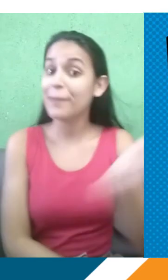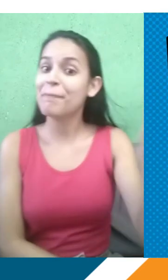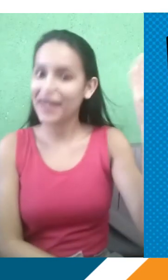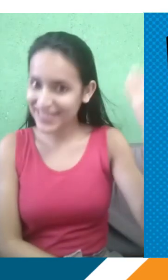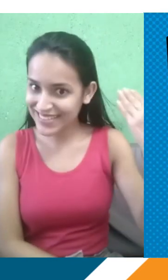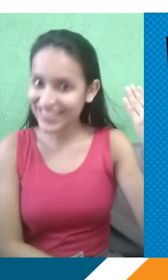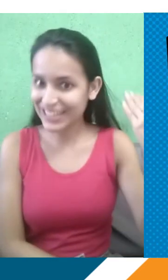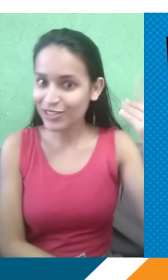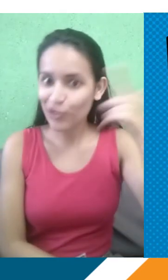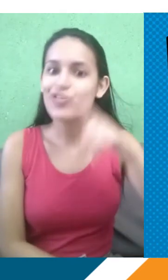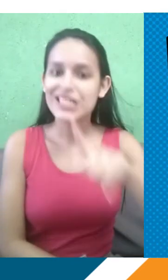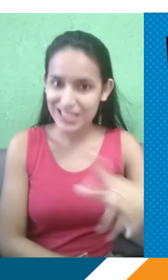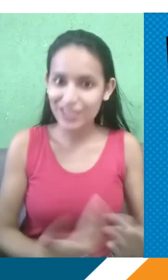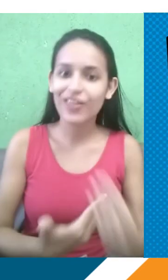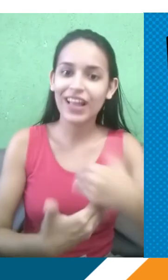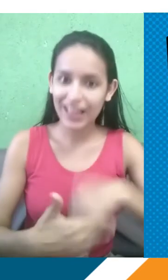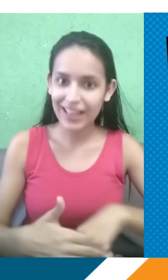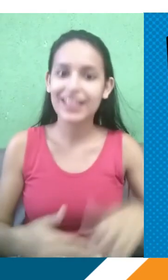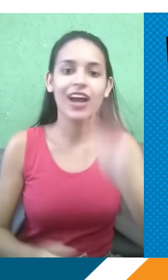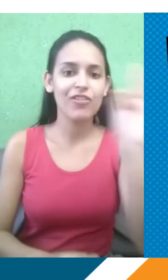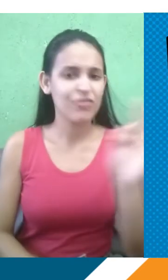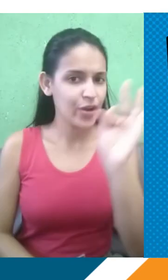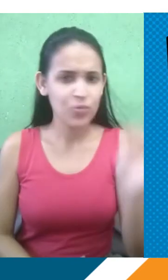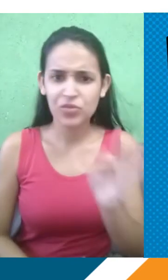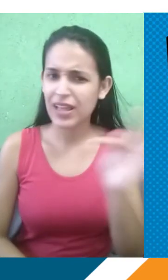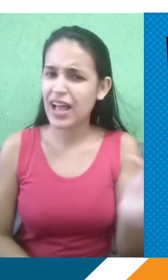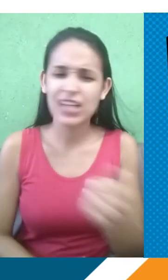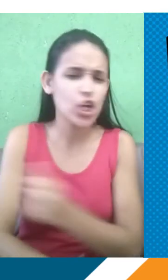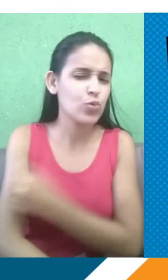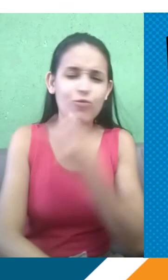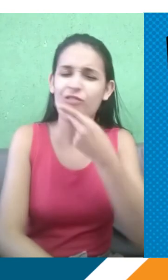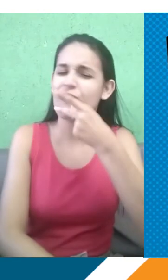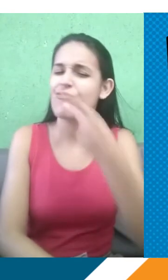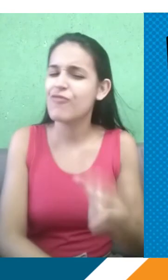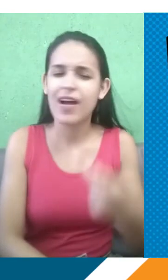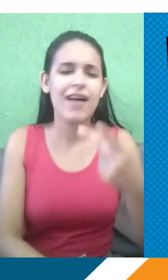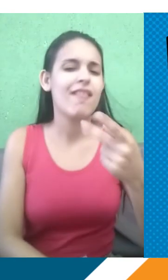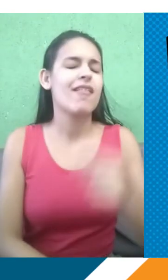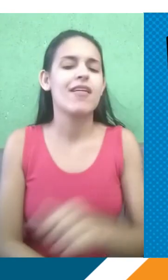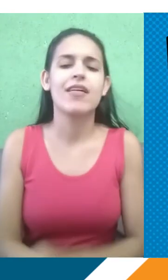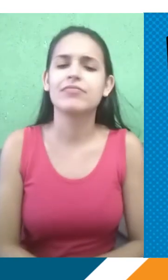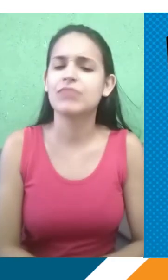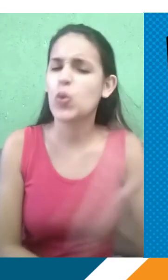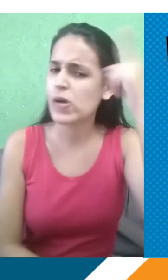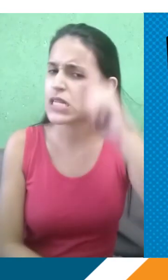PVS, desafios, superação e conquistas. Lá a gente tem os relatos de ex-alunos nossos que passaram em diversos vestibulares de